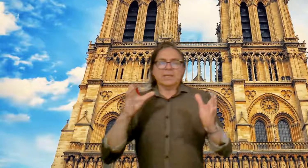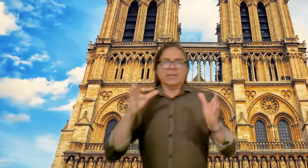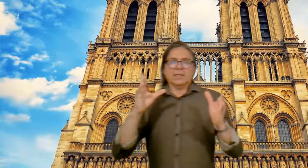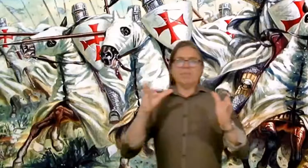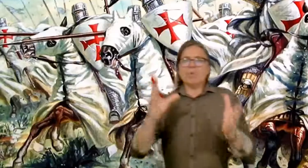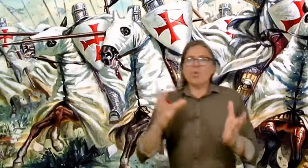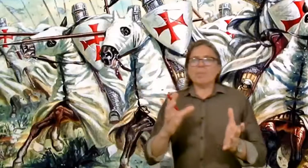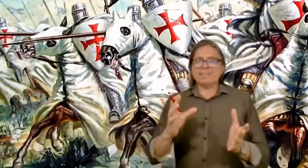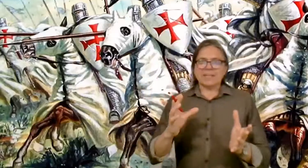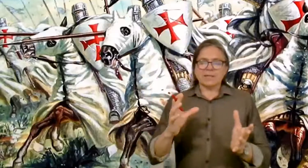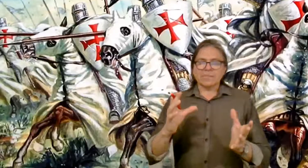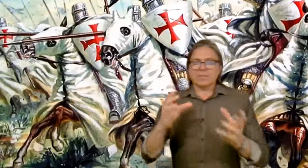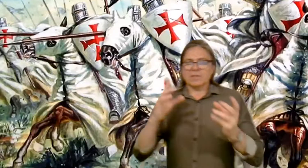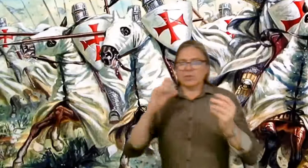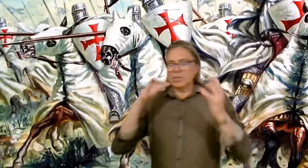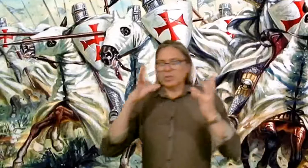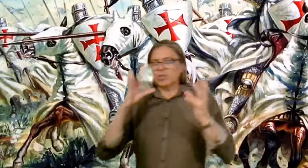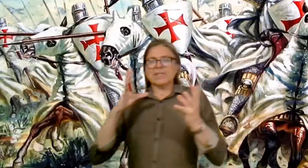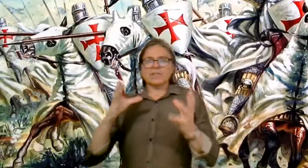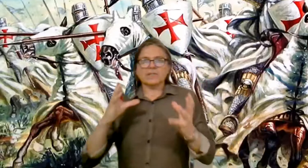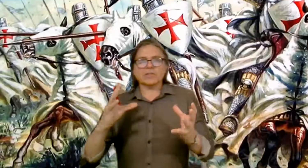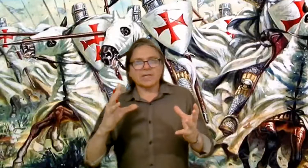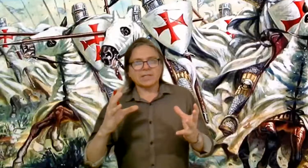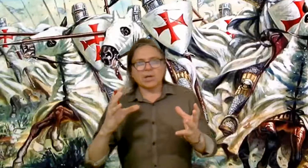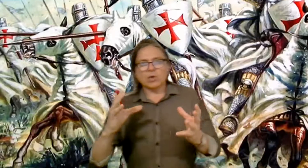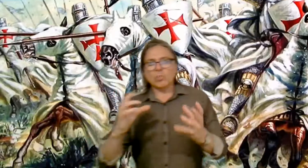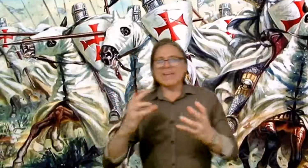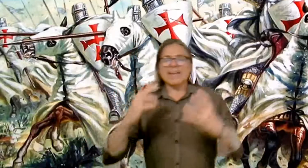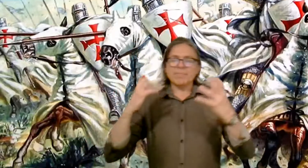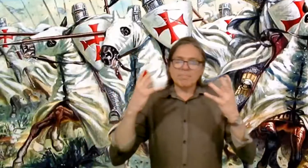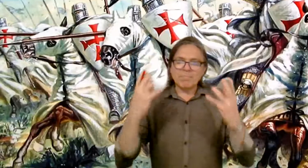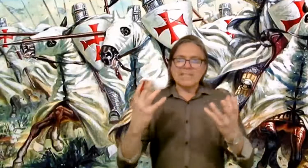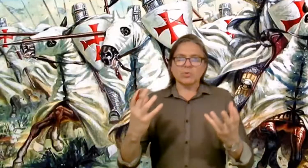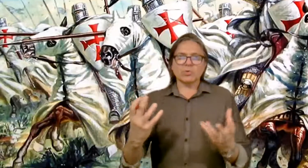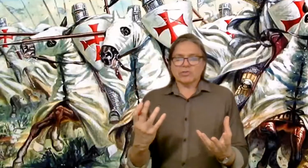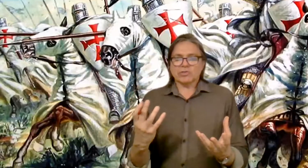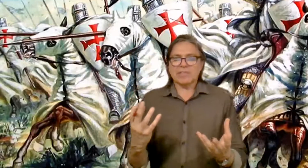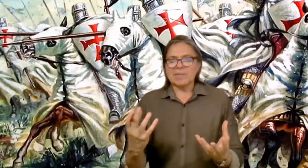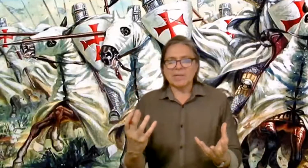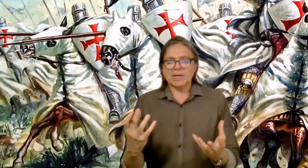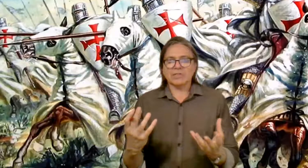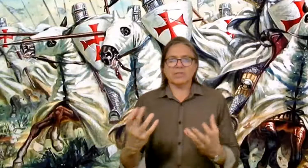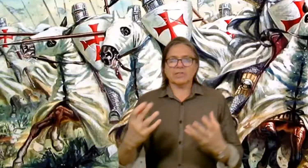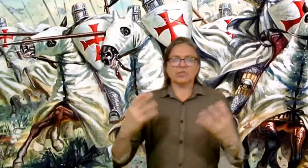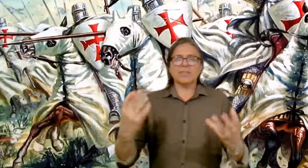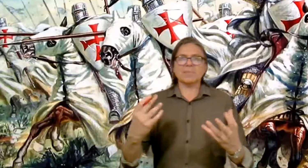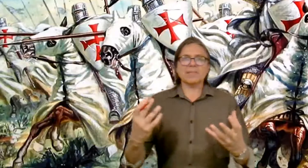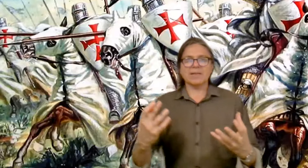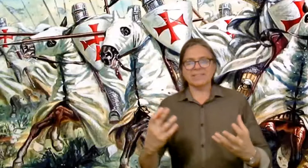Me pongo a pensar y sobre todo a reflexionar cómo era el espíritu de una sociedad medieval. Las sociedades medievales